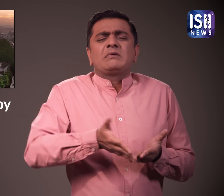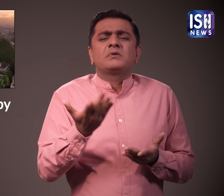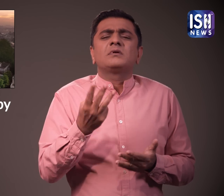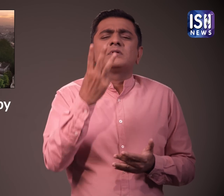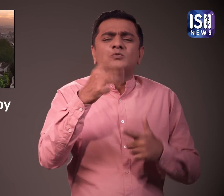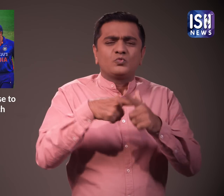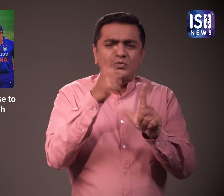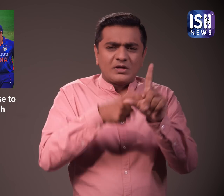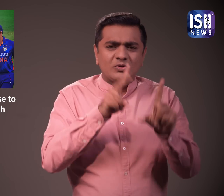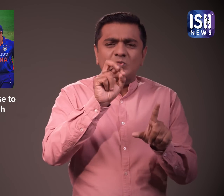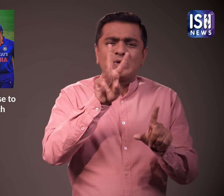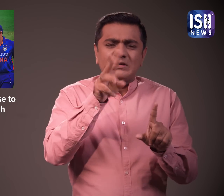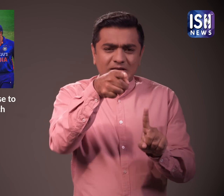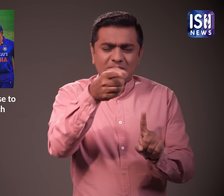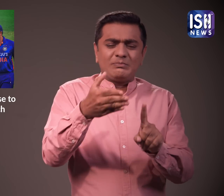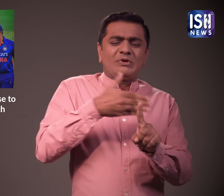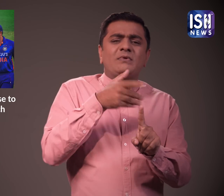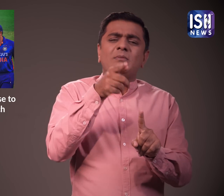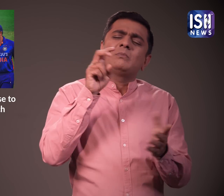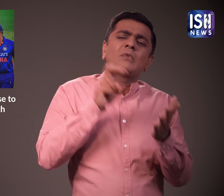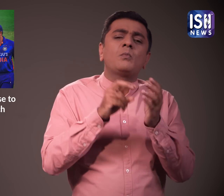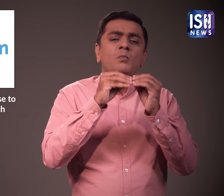जुलाई 2023 के लिए डिलक्स कमरा बुक करते है